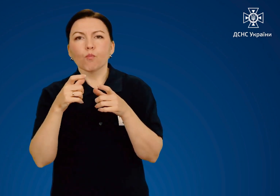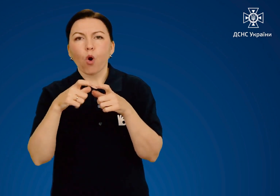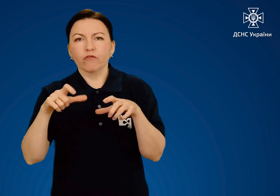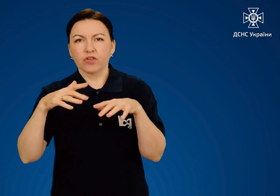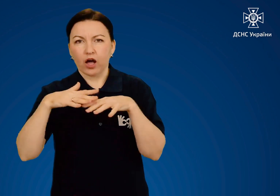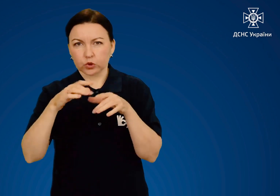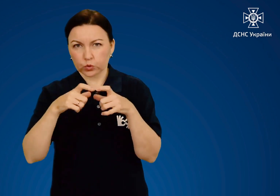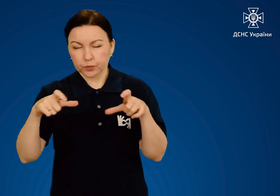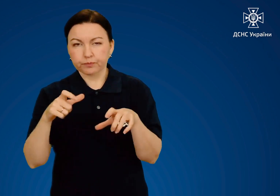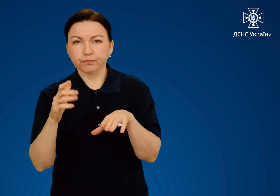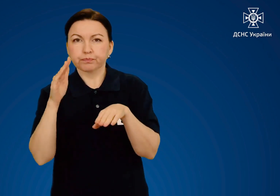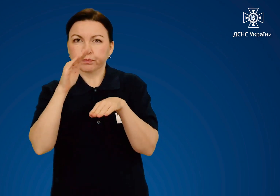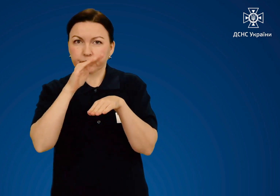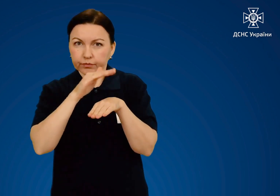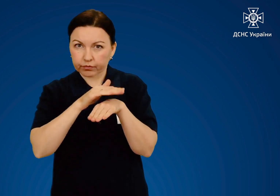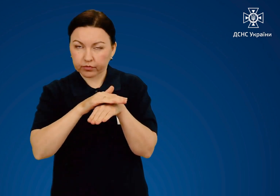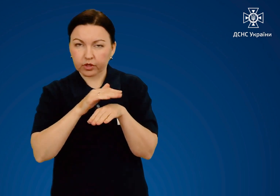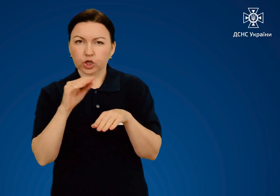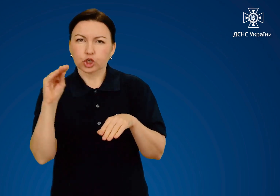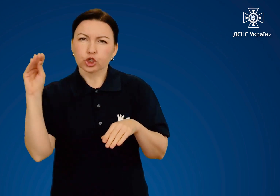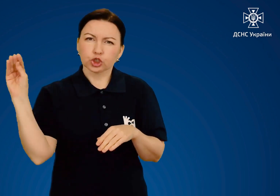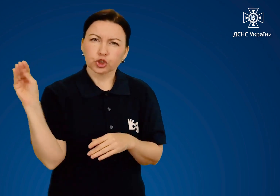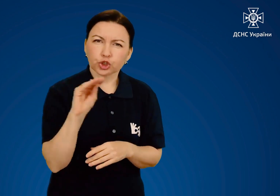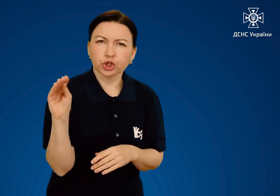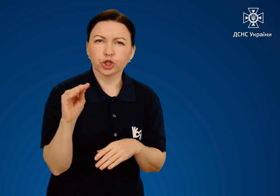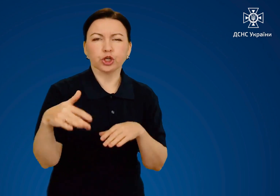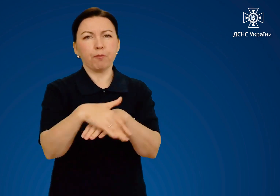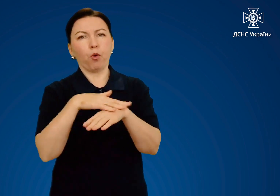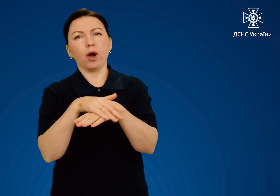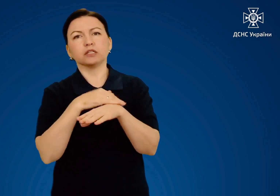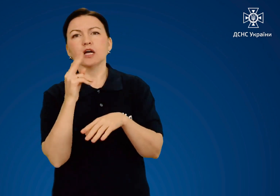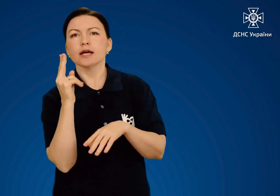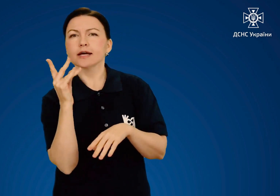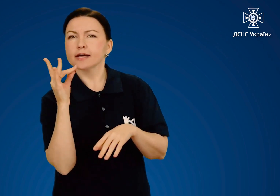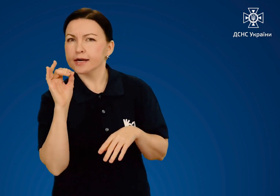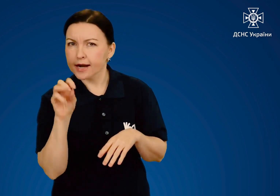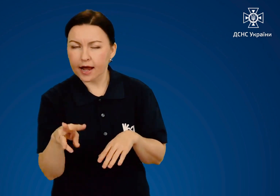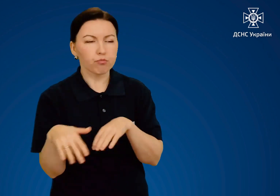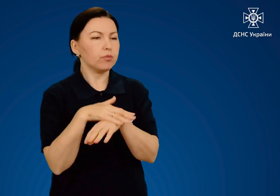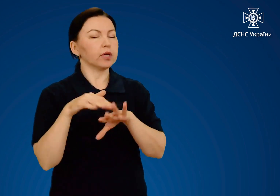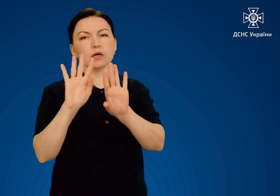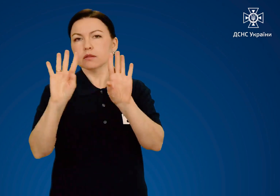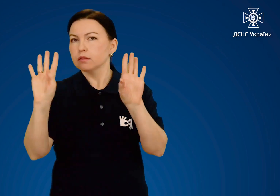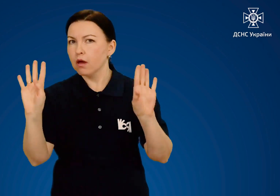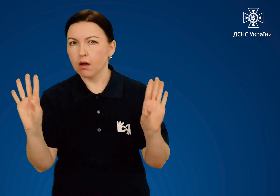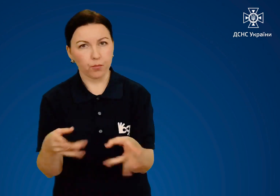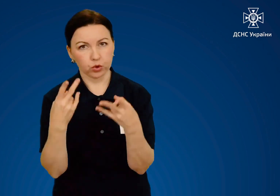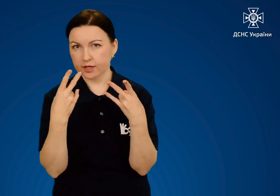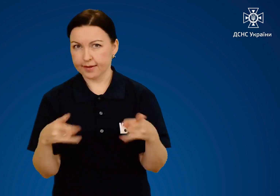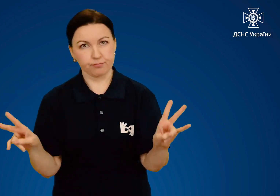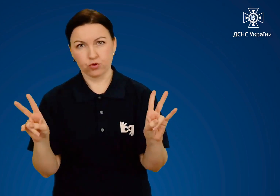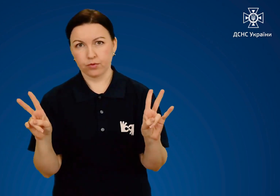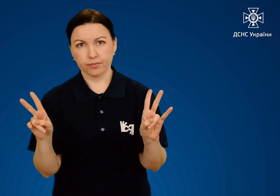'язку. Змащувати поверхню опіку жиром або будь-яким кремом не потрібно.